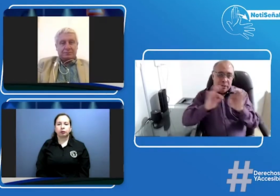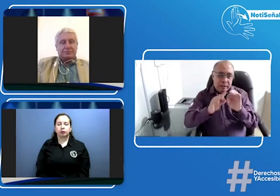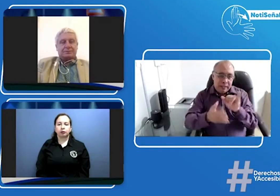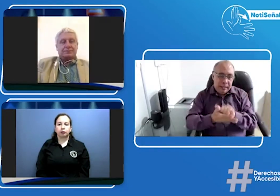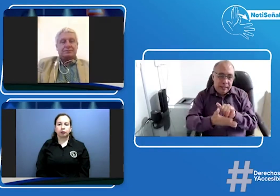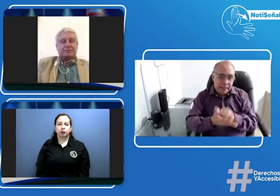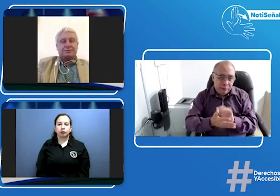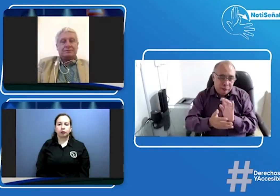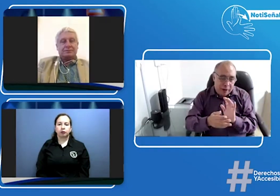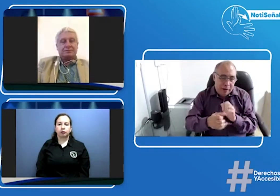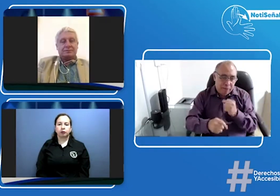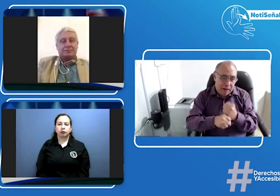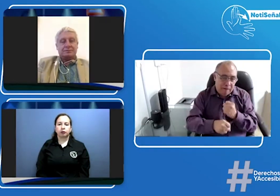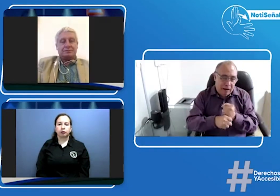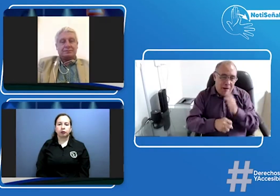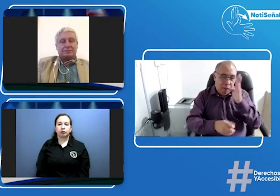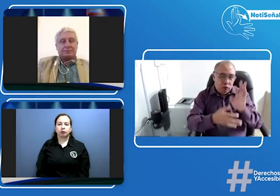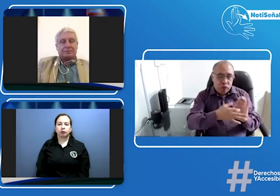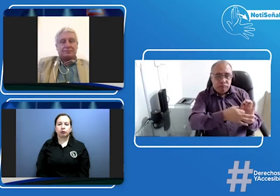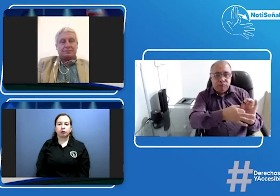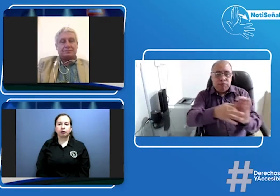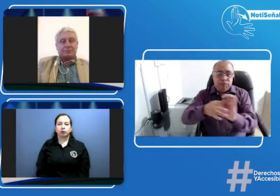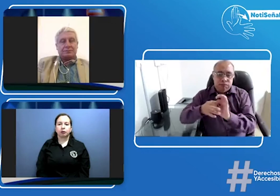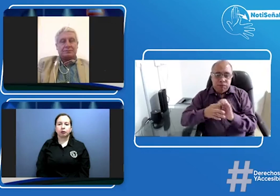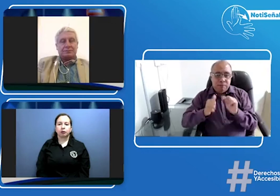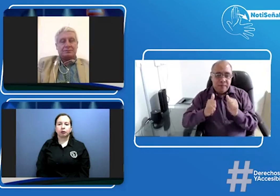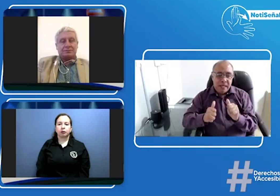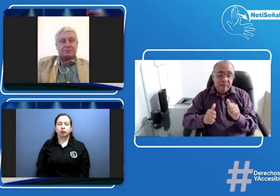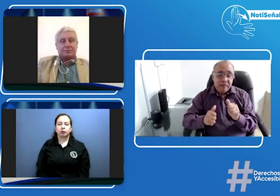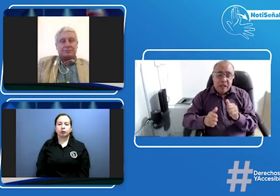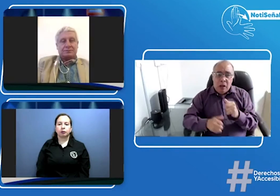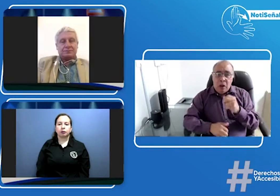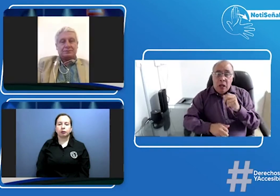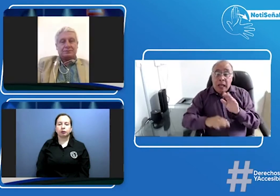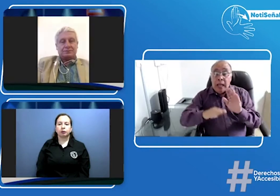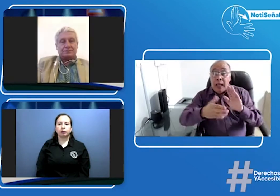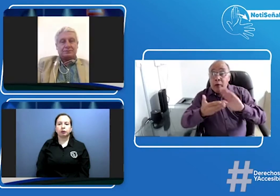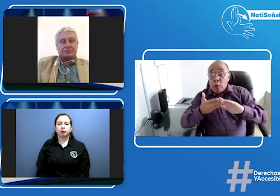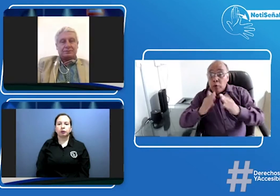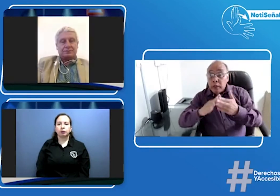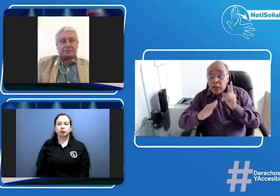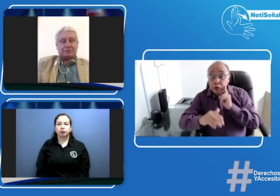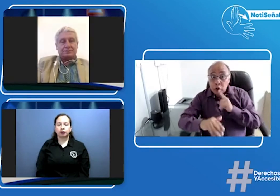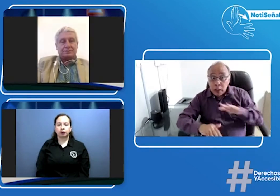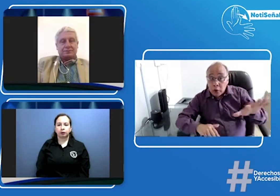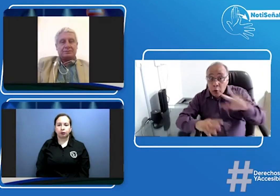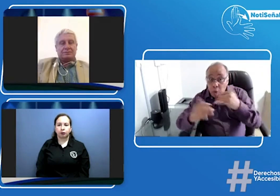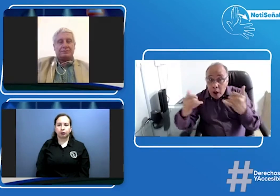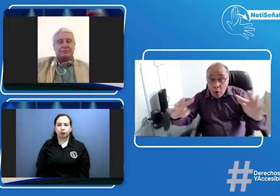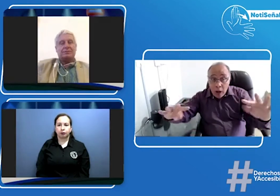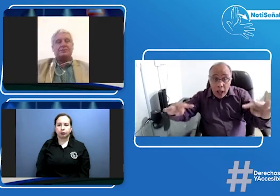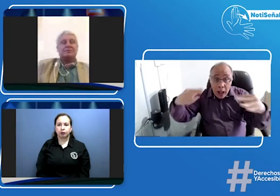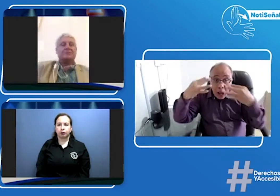que haya esta transformación y esta toma de conciencia porque la verdad es que necesitamos trabajar mancomunadamente